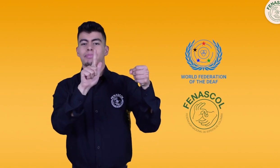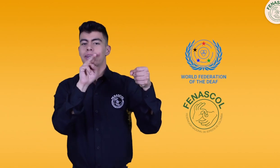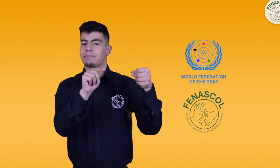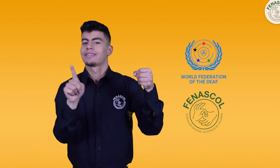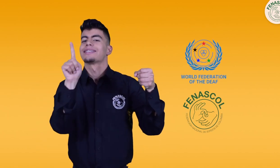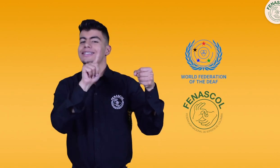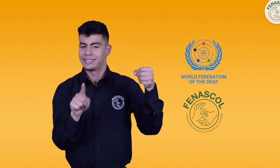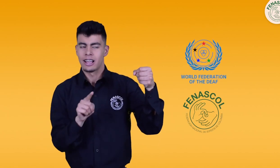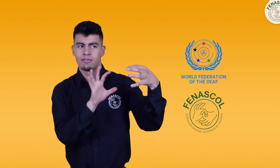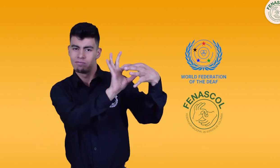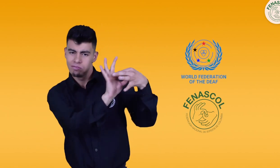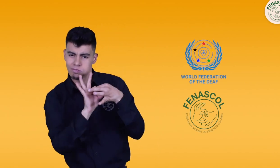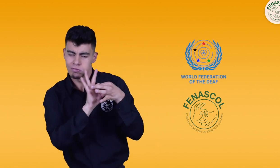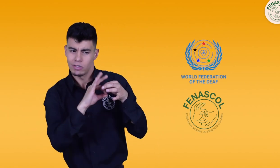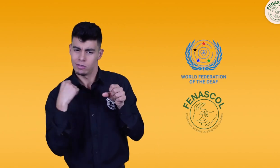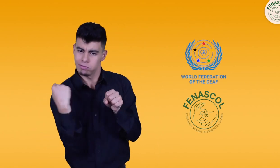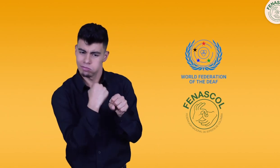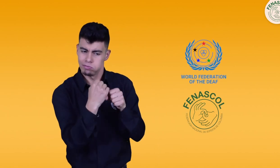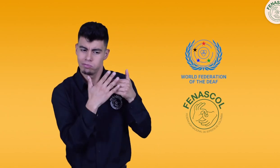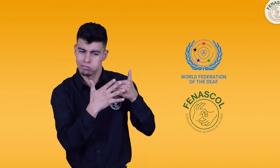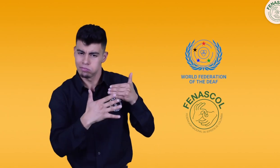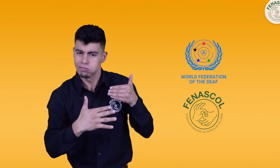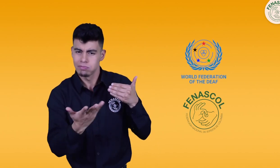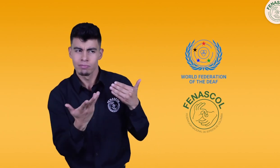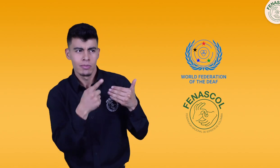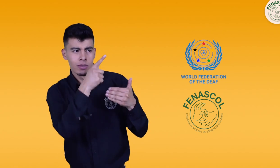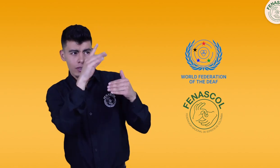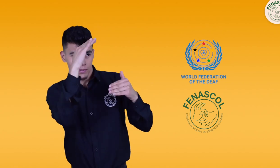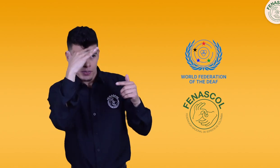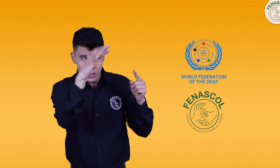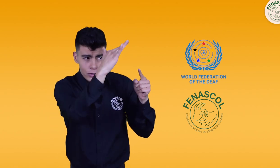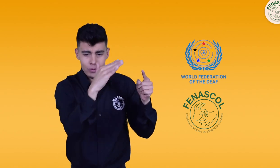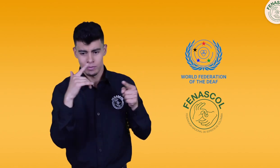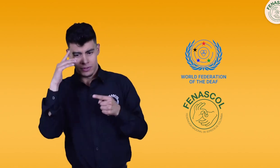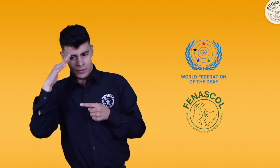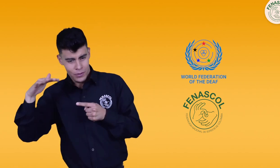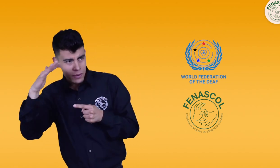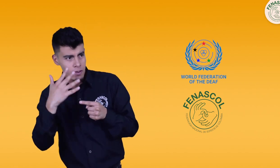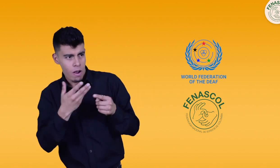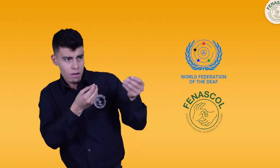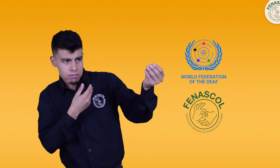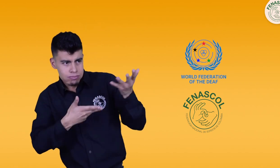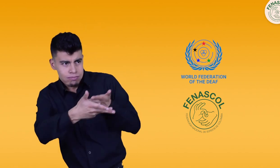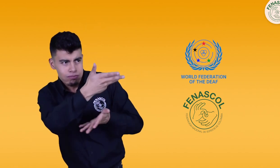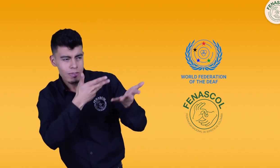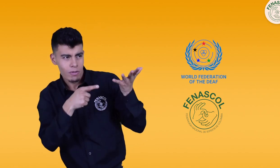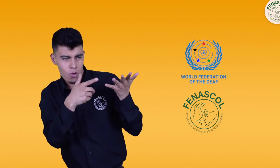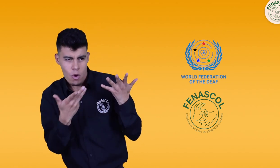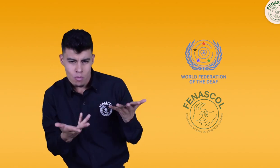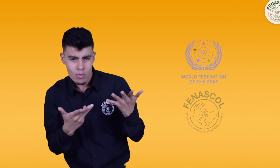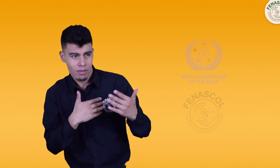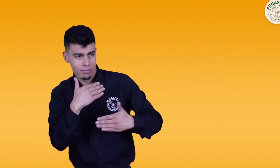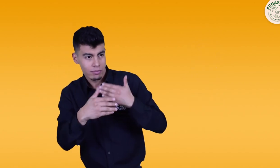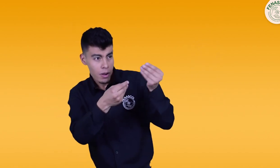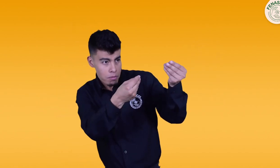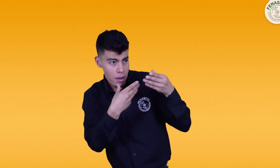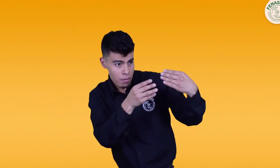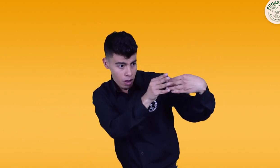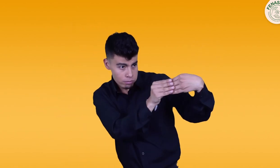FMS, con el objetivo de trabajar en armonía, alineados a la filosofía de la FMS, recibiendo